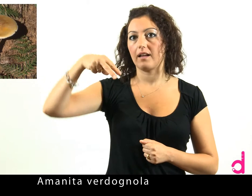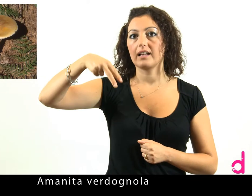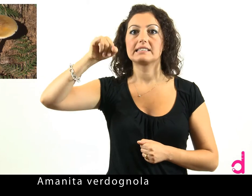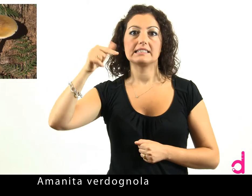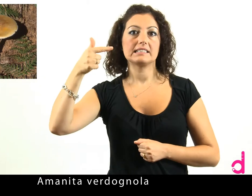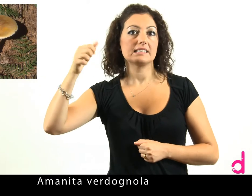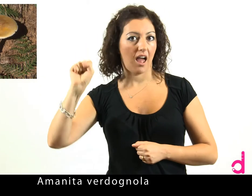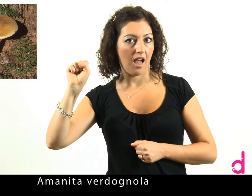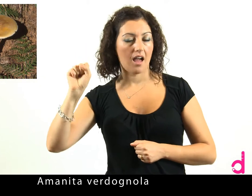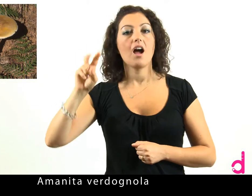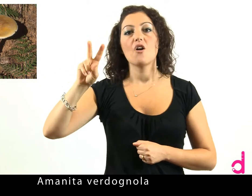Amanita verdognola